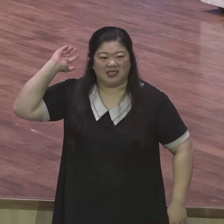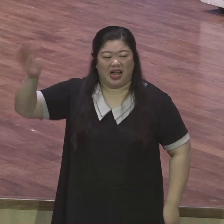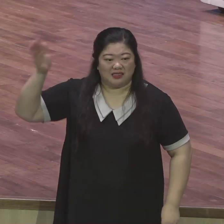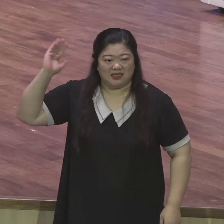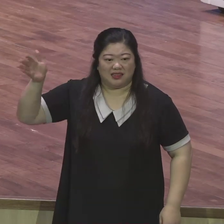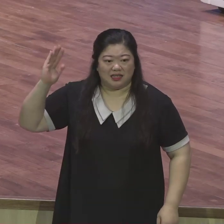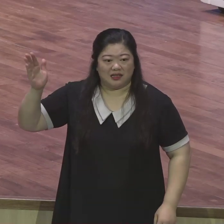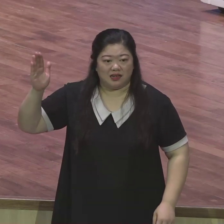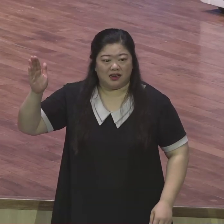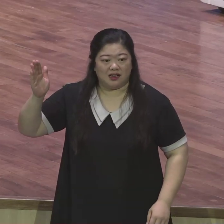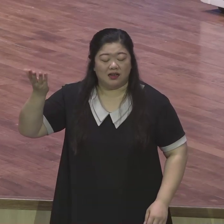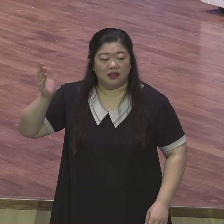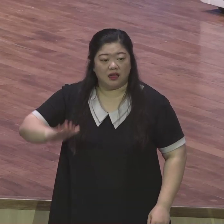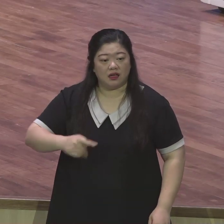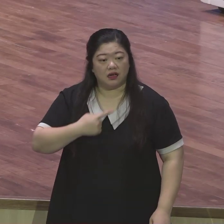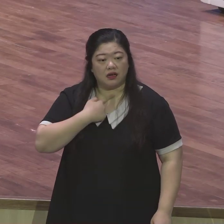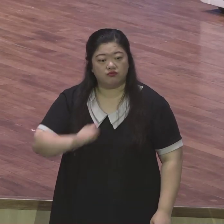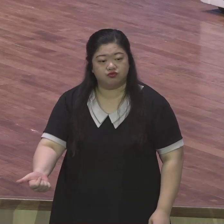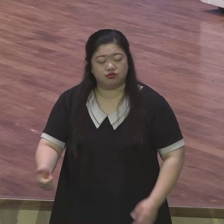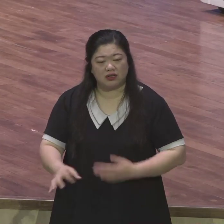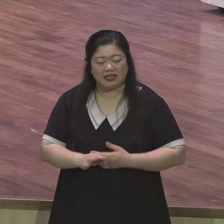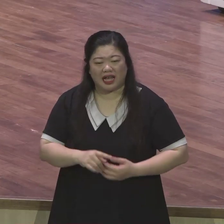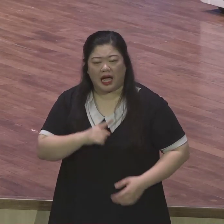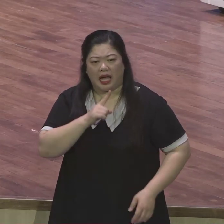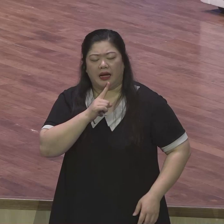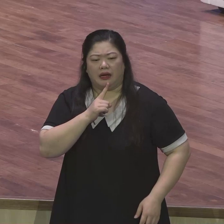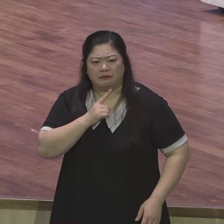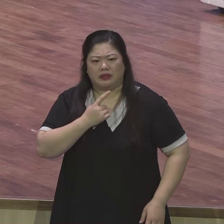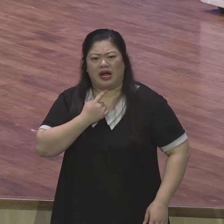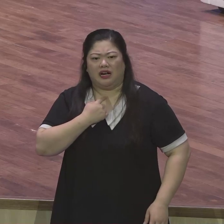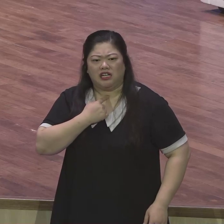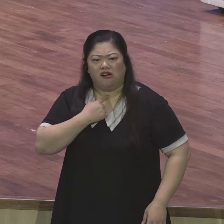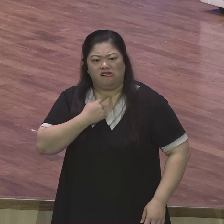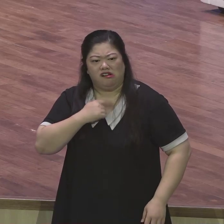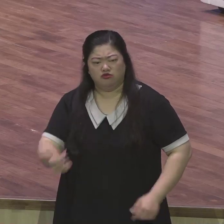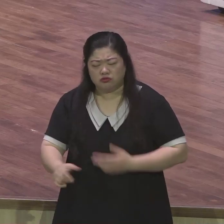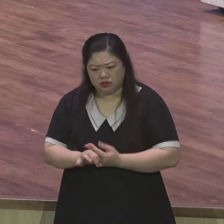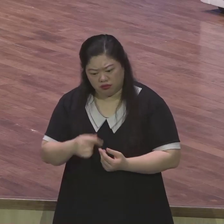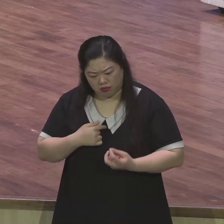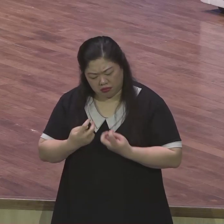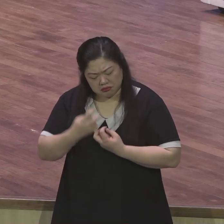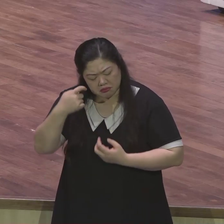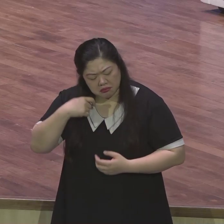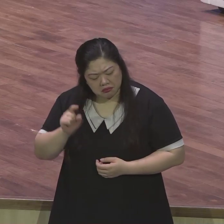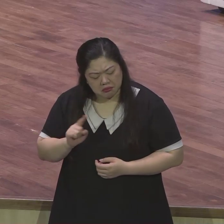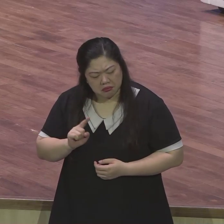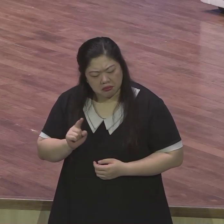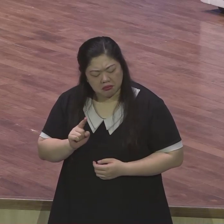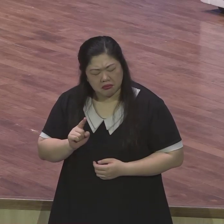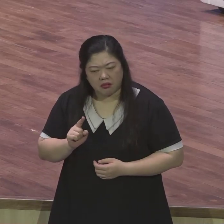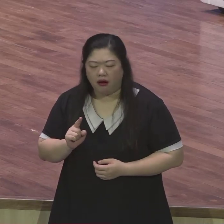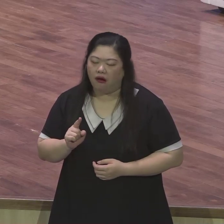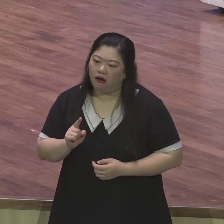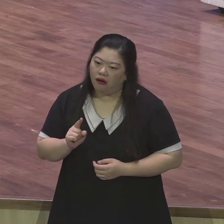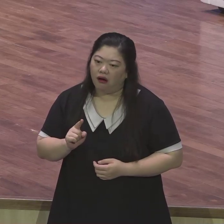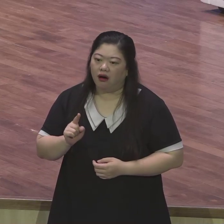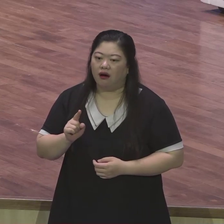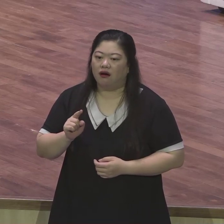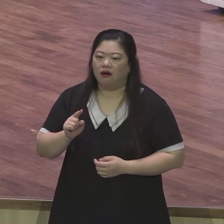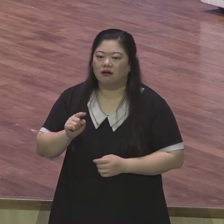어떤 기분일까 참 많은 생각이 들더라고요 너무 괴로운 마음으로 거싱 목사님이 하나님에게 기도했습니다